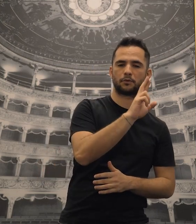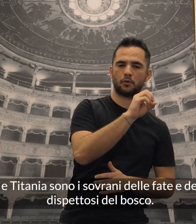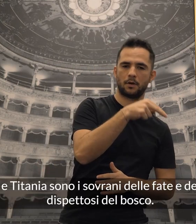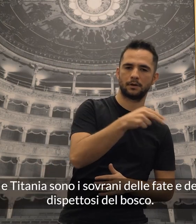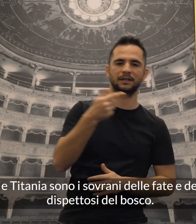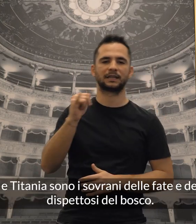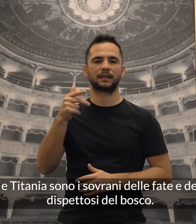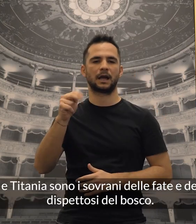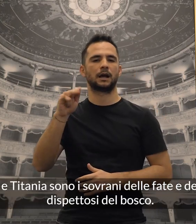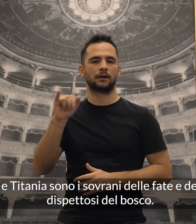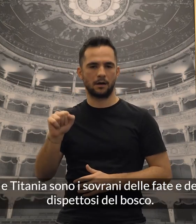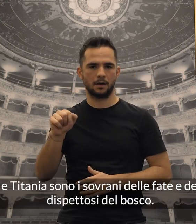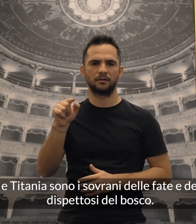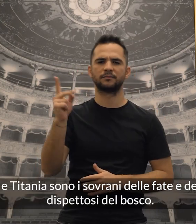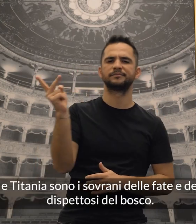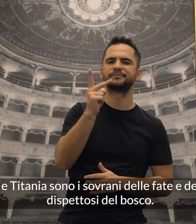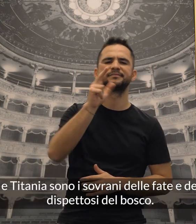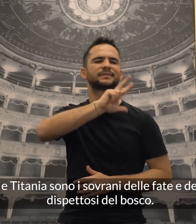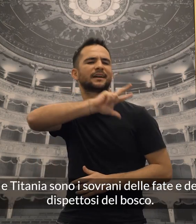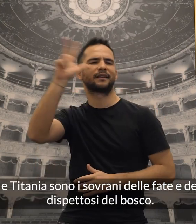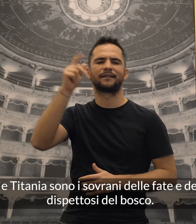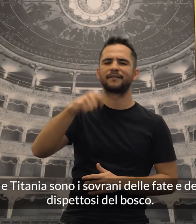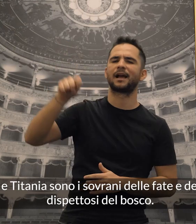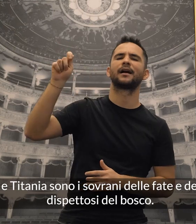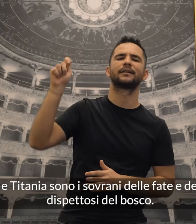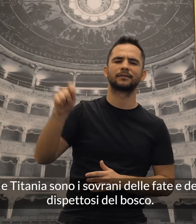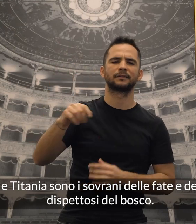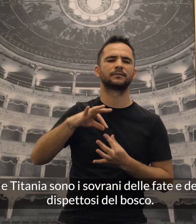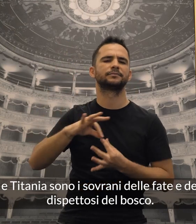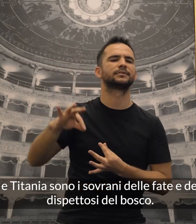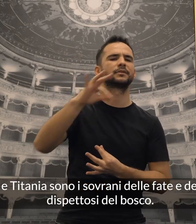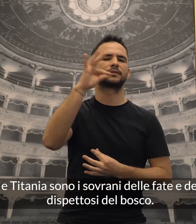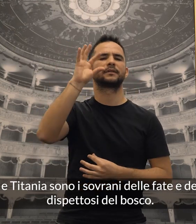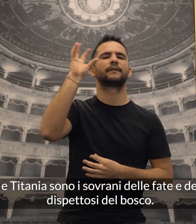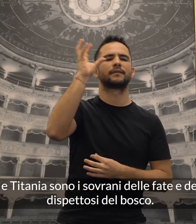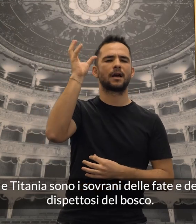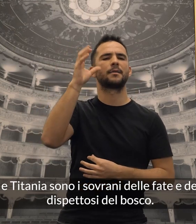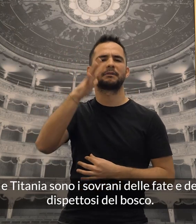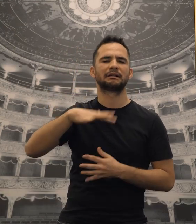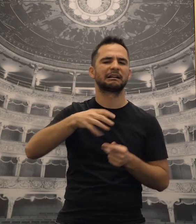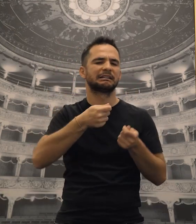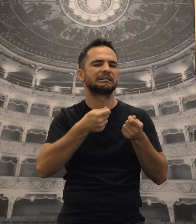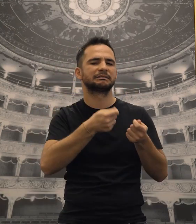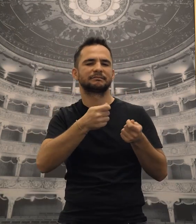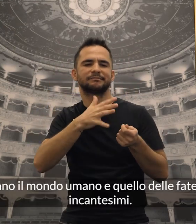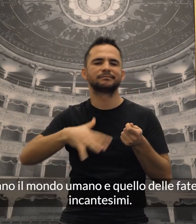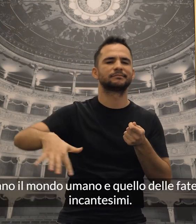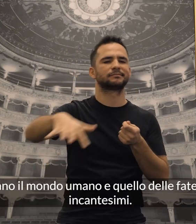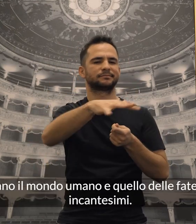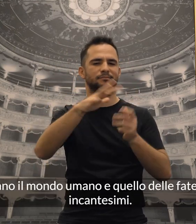Oberon e Titania sono i sovrani delle fate e degli spiriti dispettosi del bosco. Influenzano